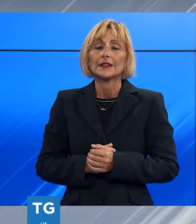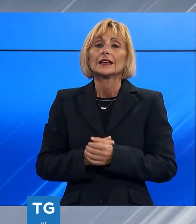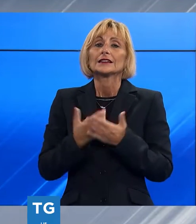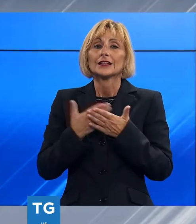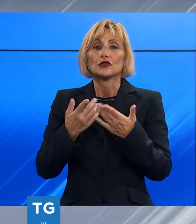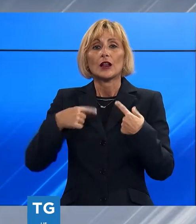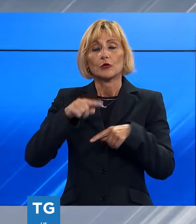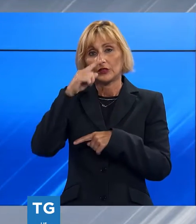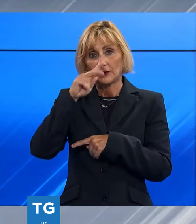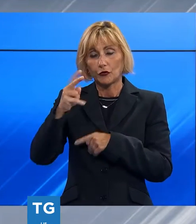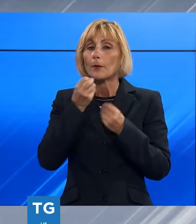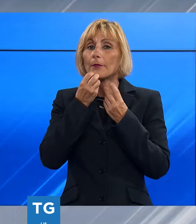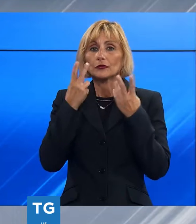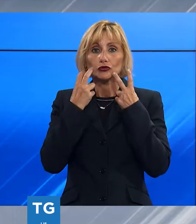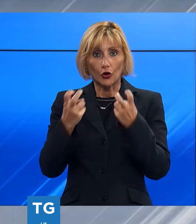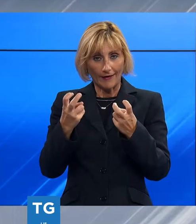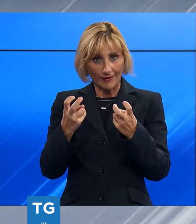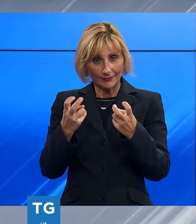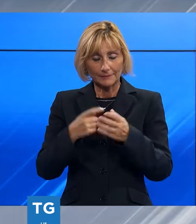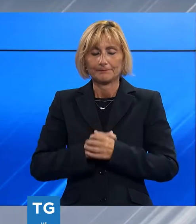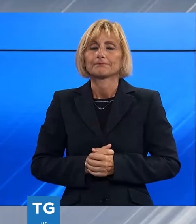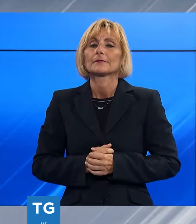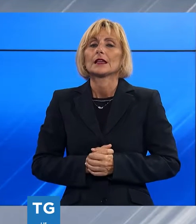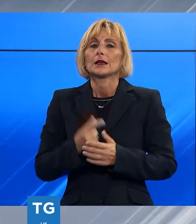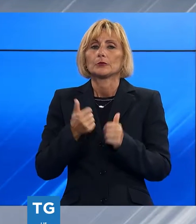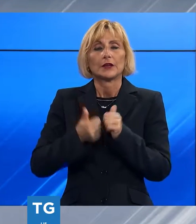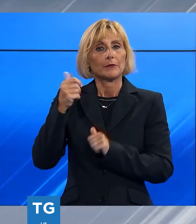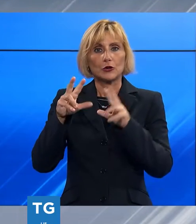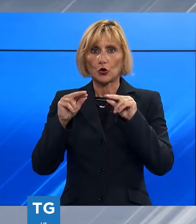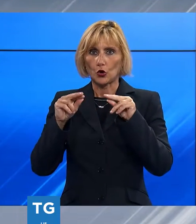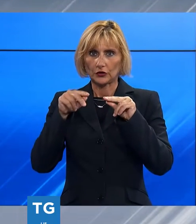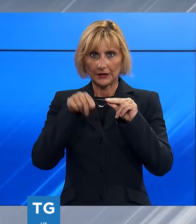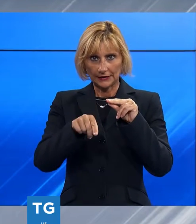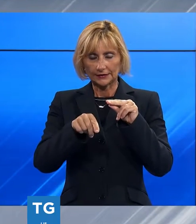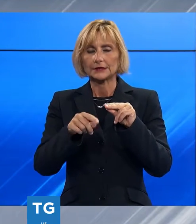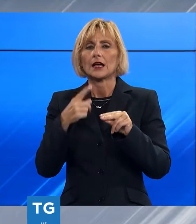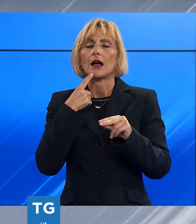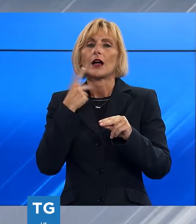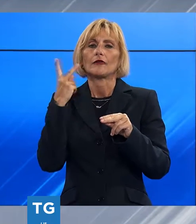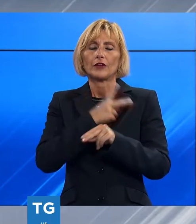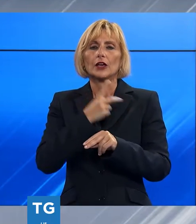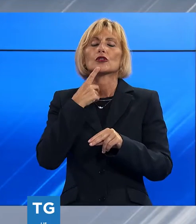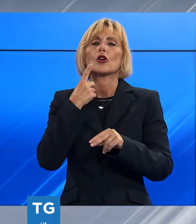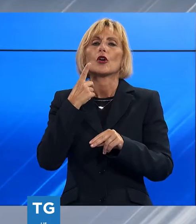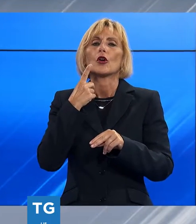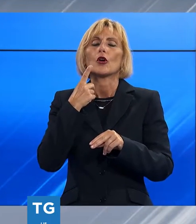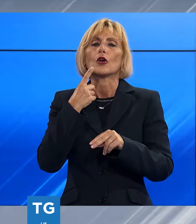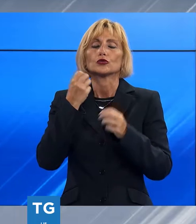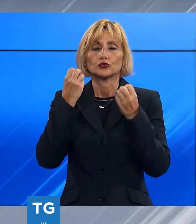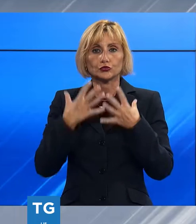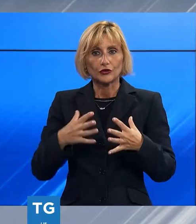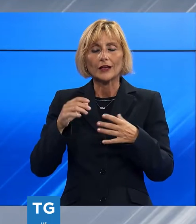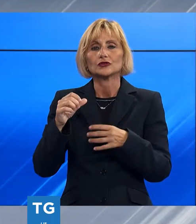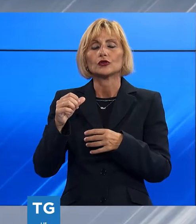TG Noi, apertura dedicata dunque alla cronaca perché continuano incessanti le ricerche dell'autore dell'accoltellamento che